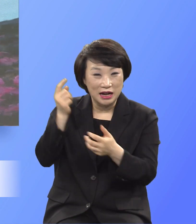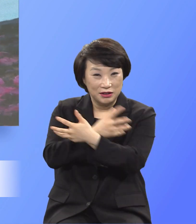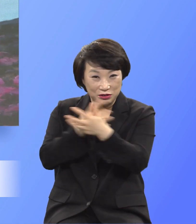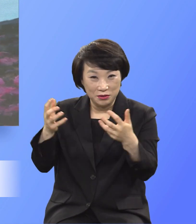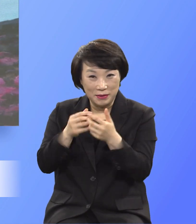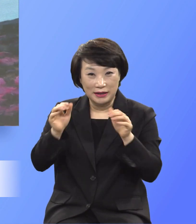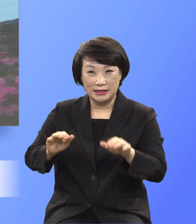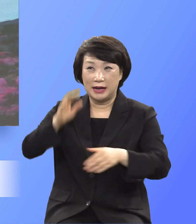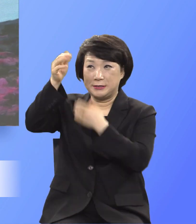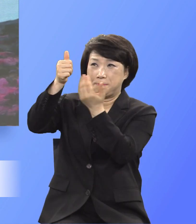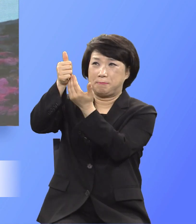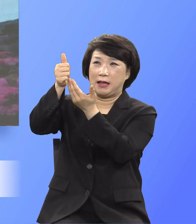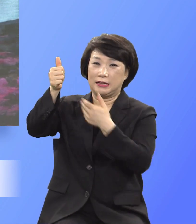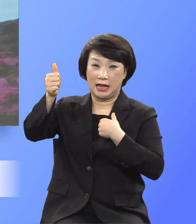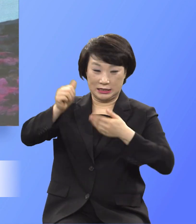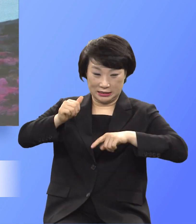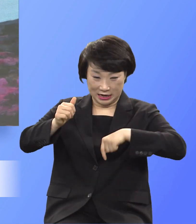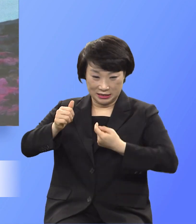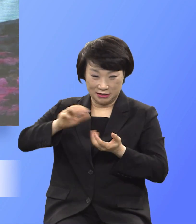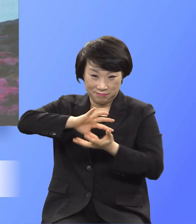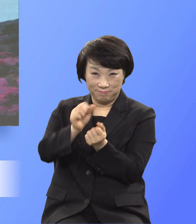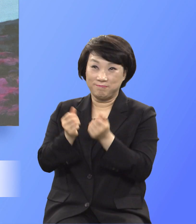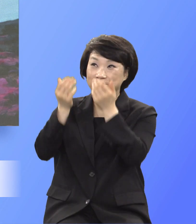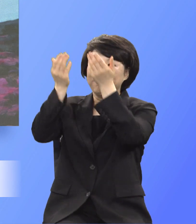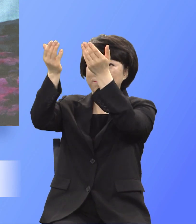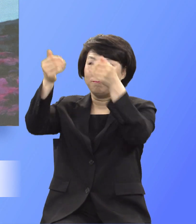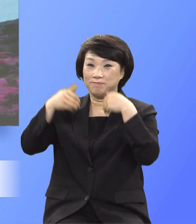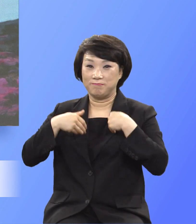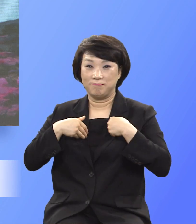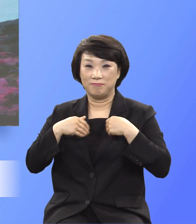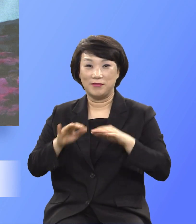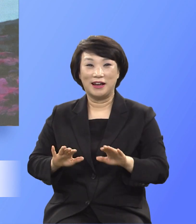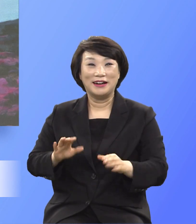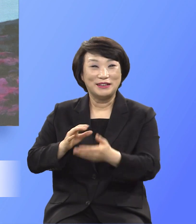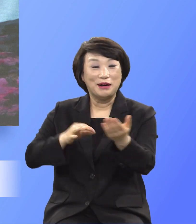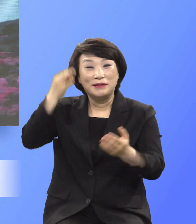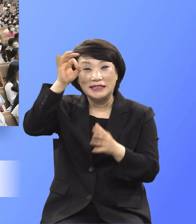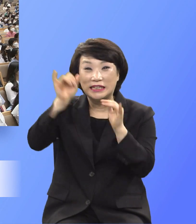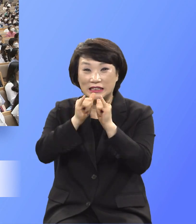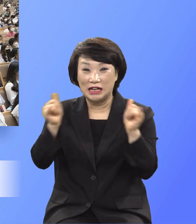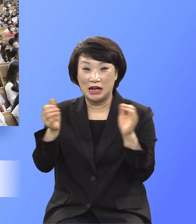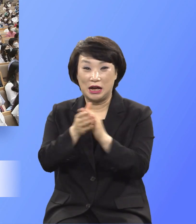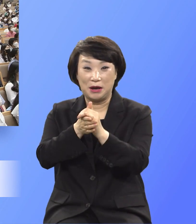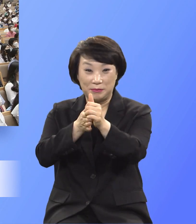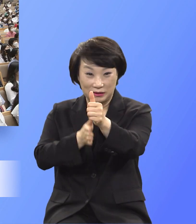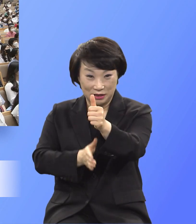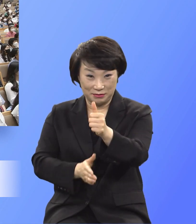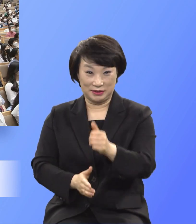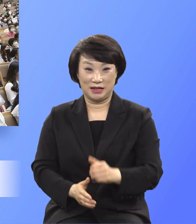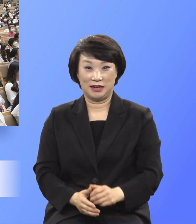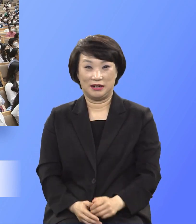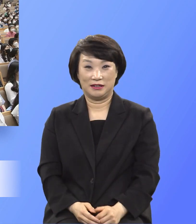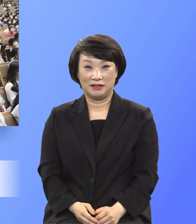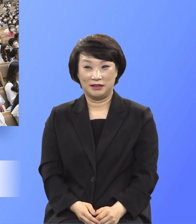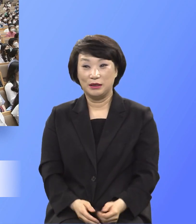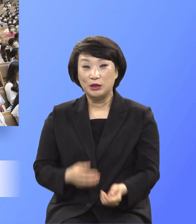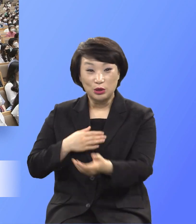나를 바쳐 드리는 것입니다. 인정하시면 아멘합시다. 여러분 얼마나